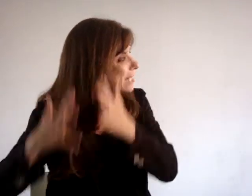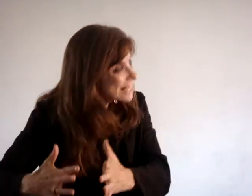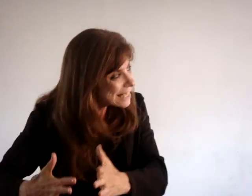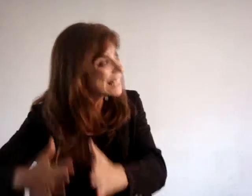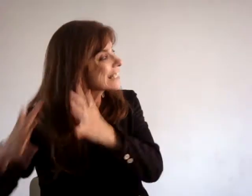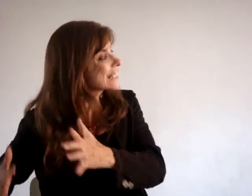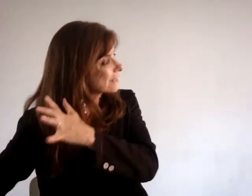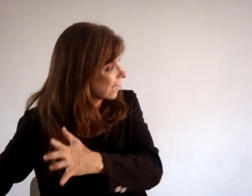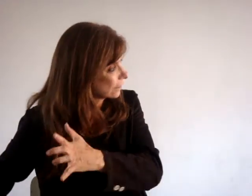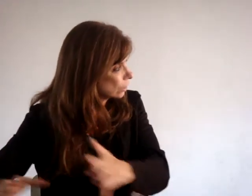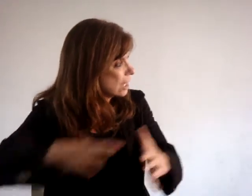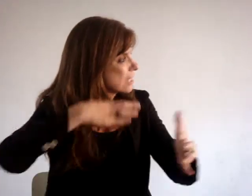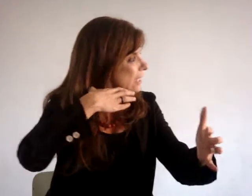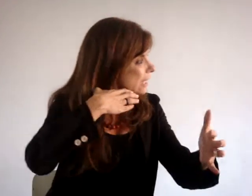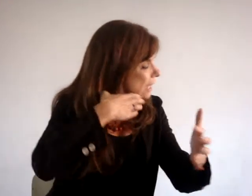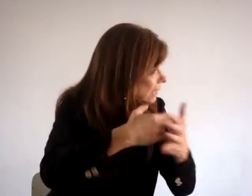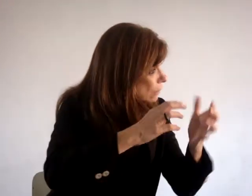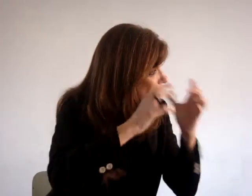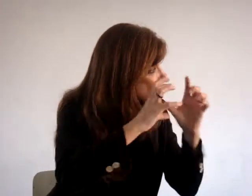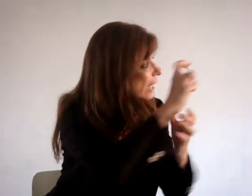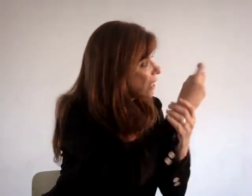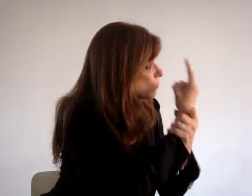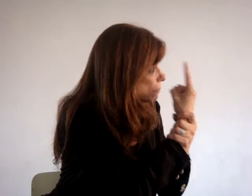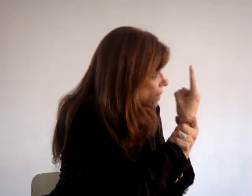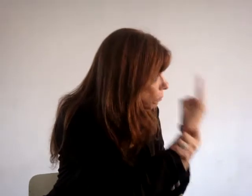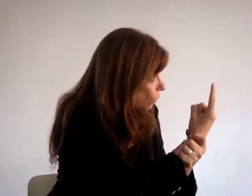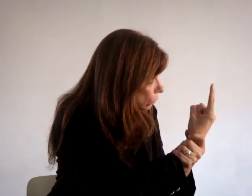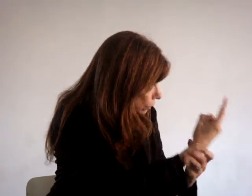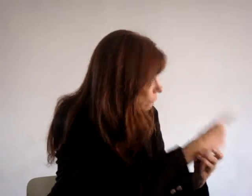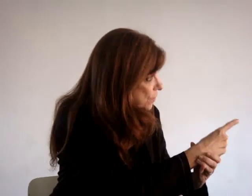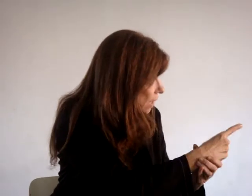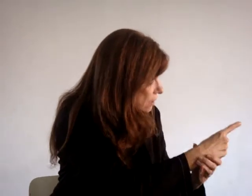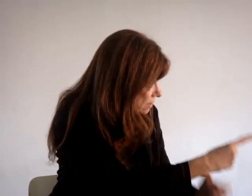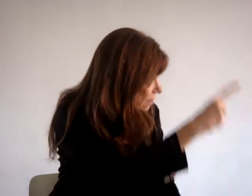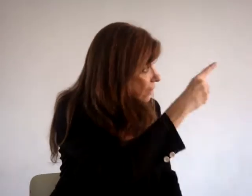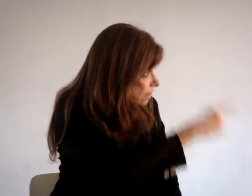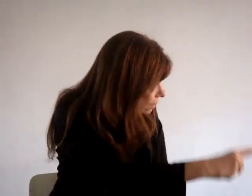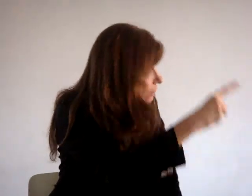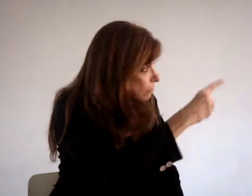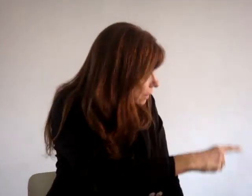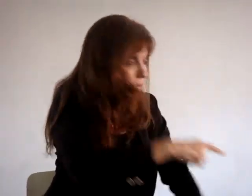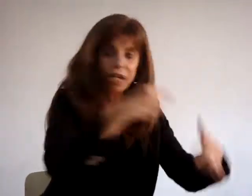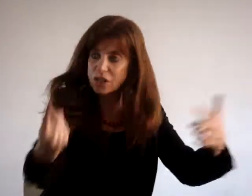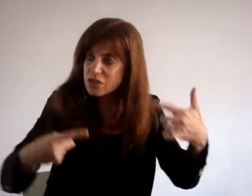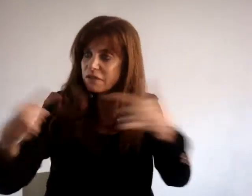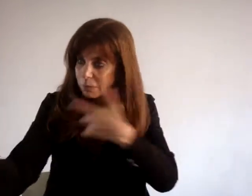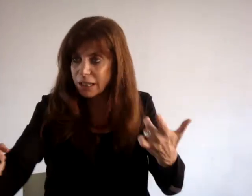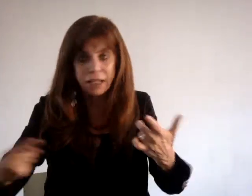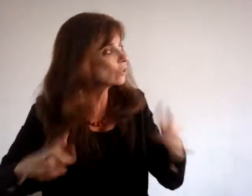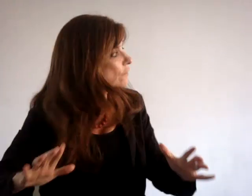precisa ser tratado. E eu acho que é esse o primeiro ponto que vocês que estão trabalhando. E que a gente que vai trabalhar, que a gente